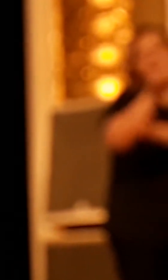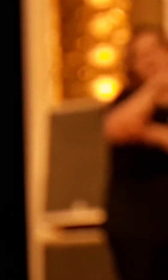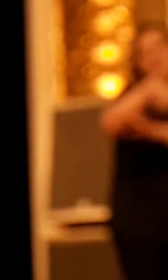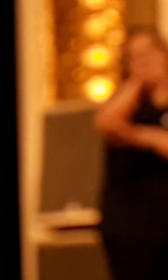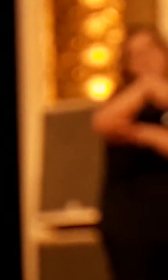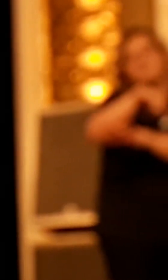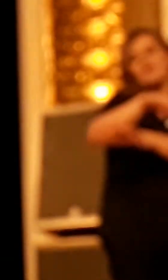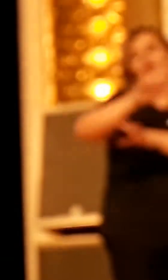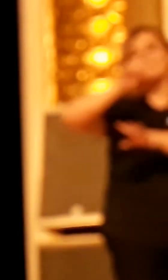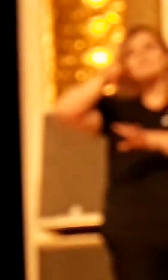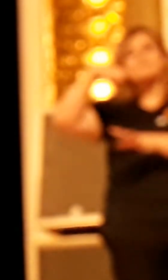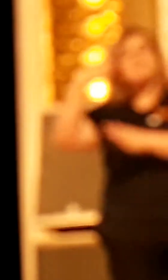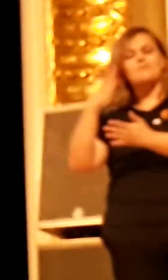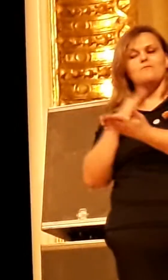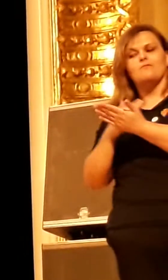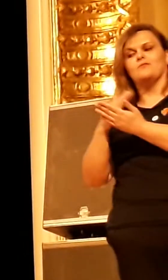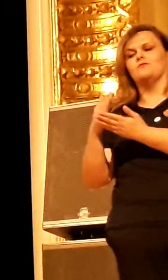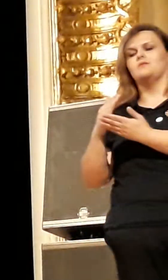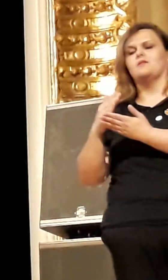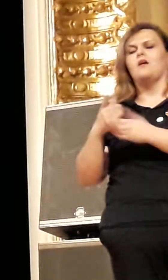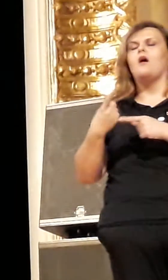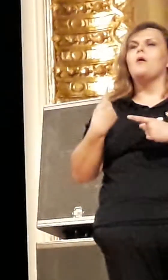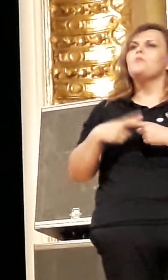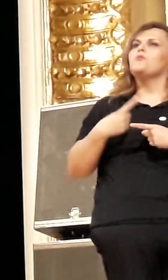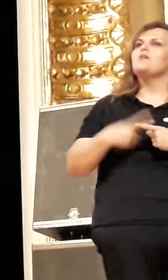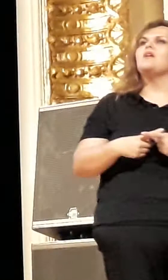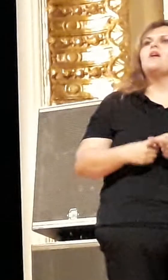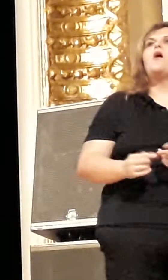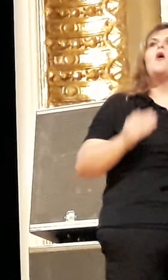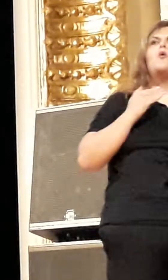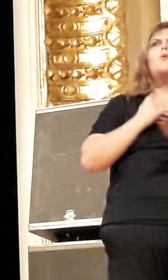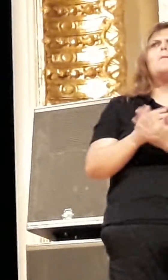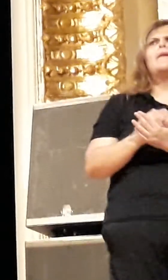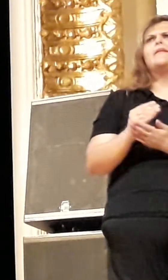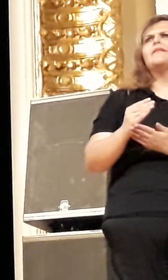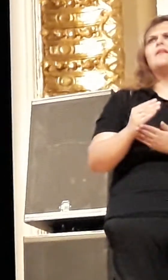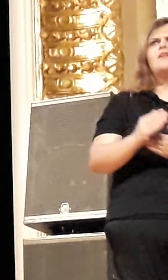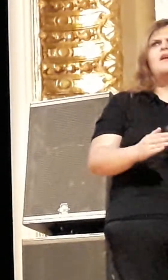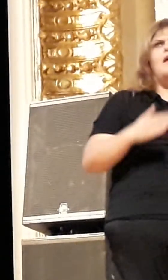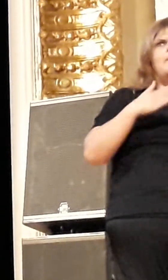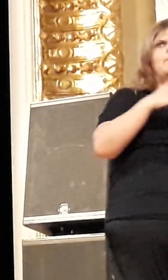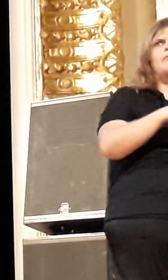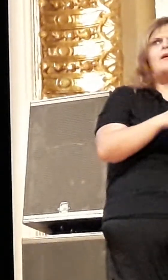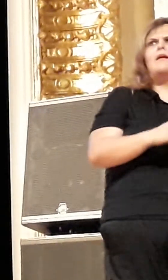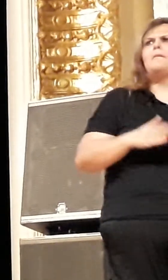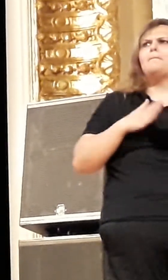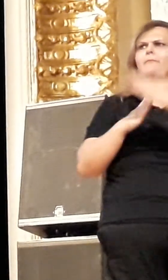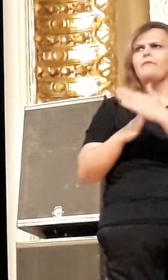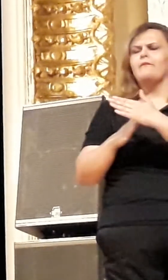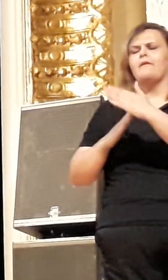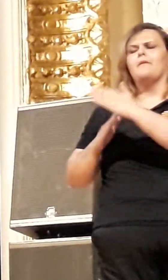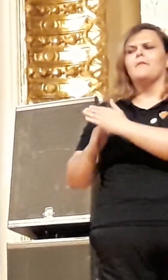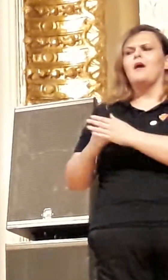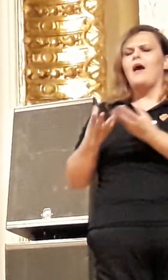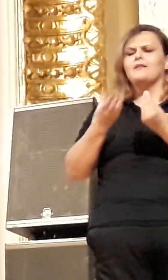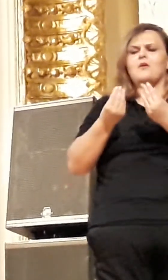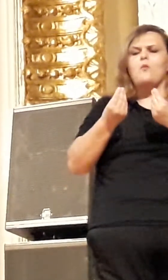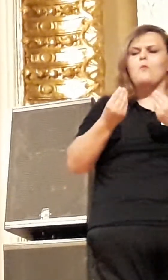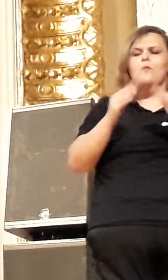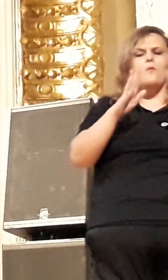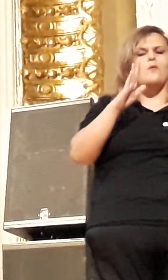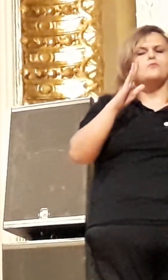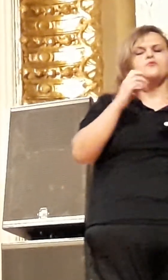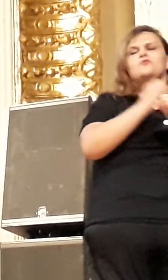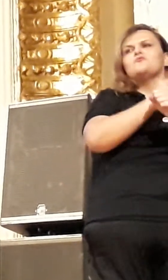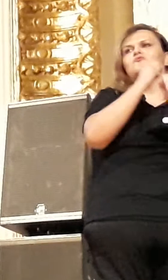entregues à comunidade. Não faz sentido você acumular obras inacabadas pelo Brasil como um todo. Tem um cemitério